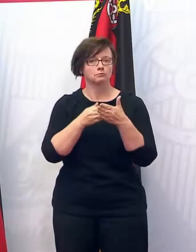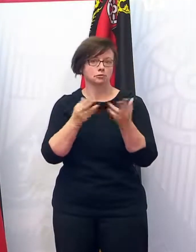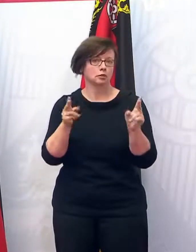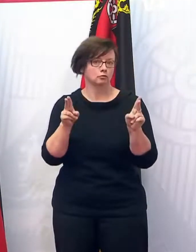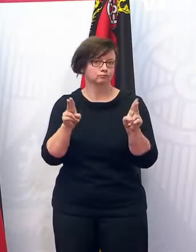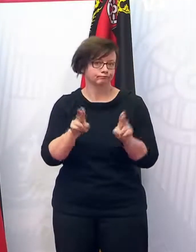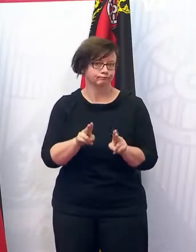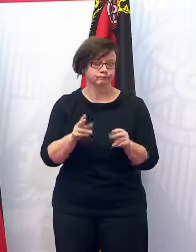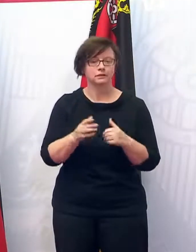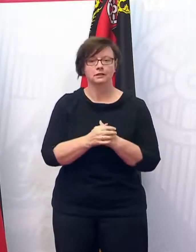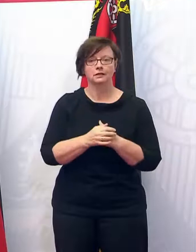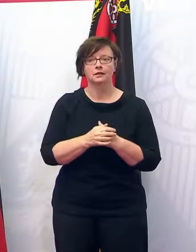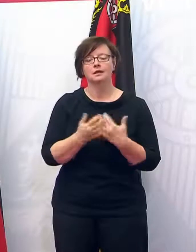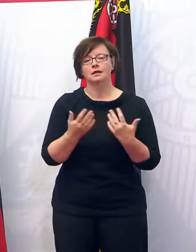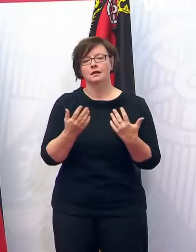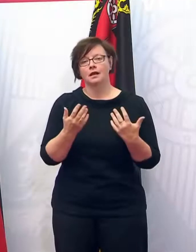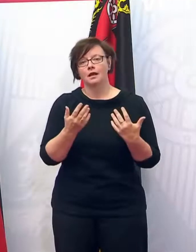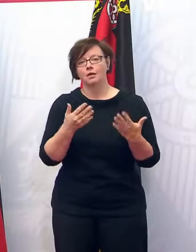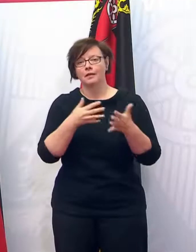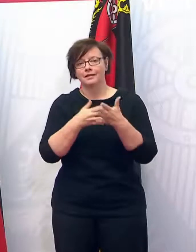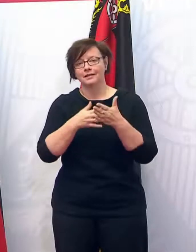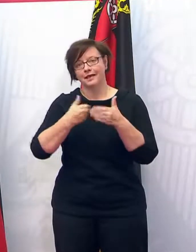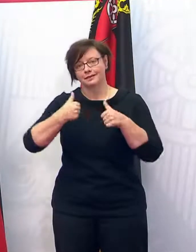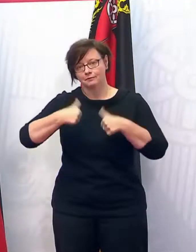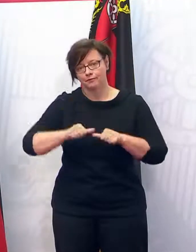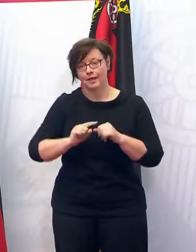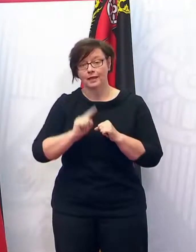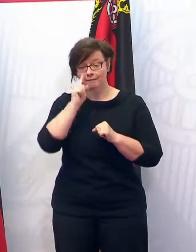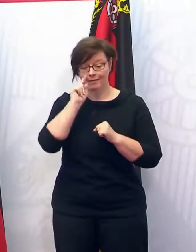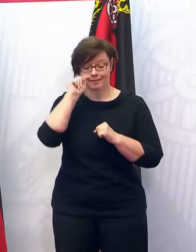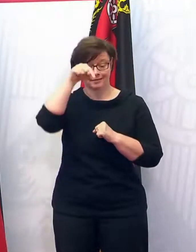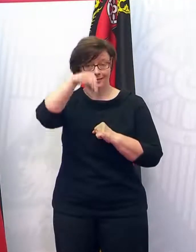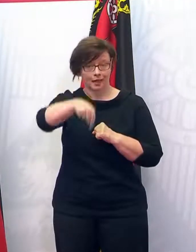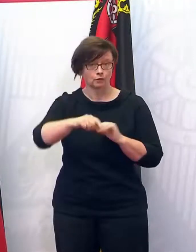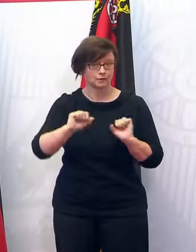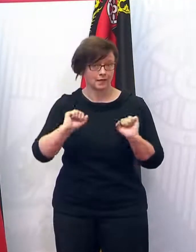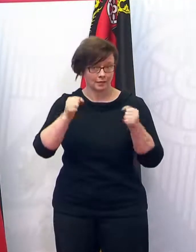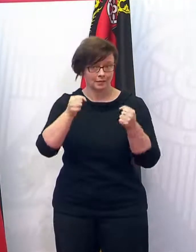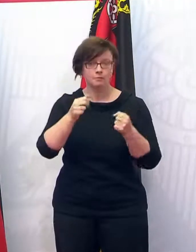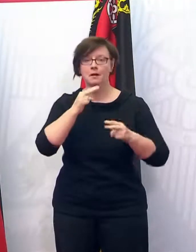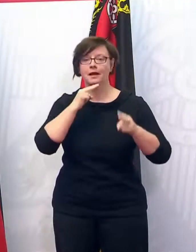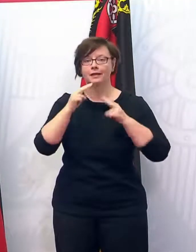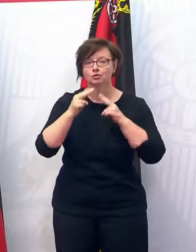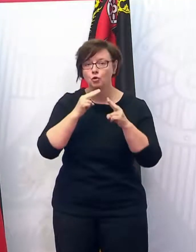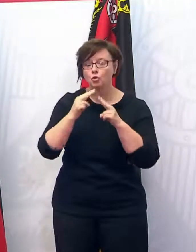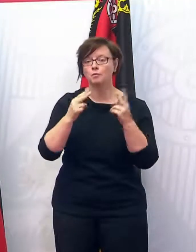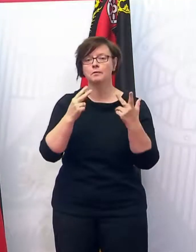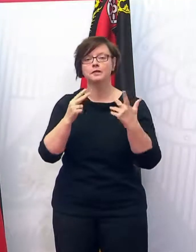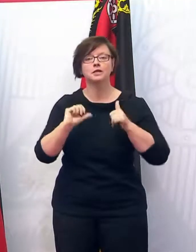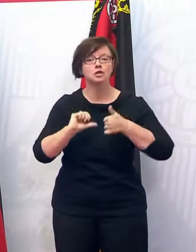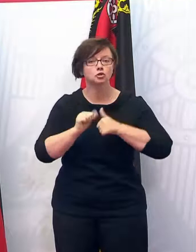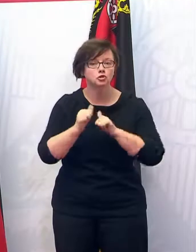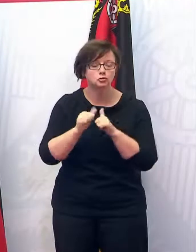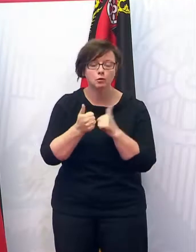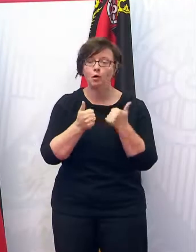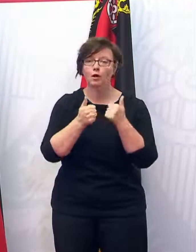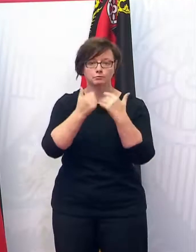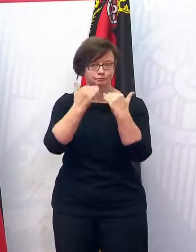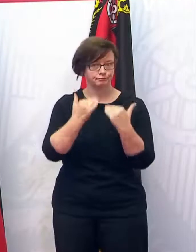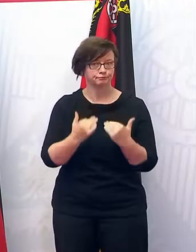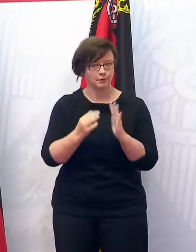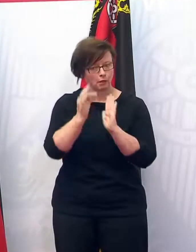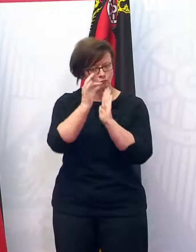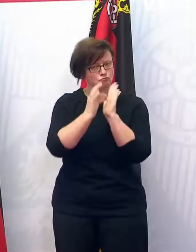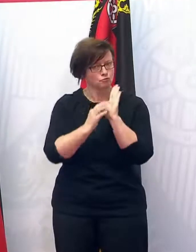so. Da ist es mit dem Thema Testpflicht bei Außenaktivitäten. Das in der Gastro so ist auch beim Sport so. Ich komme auf die einzelnen